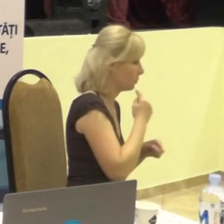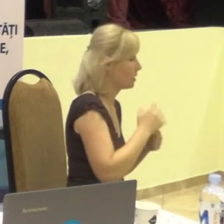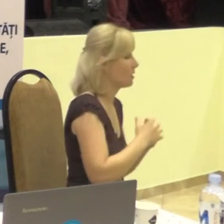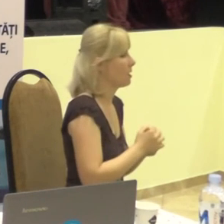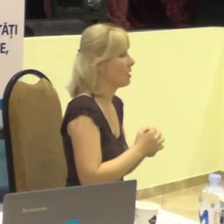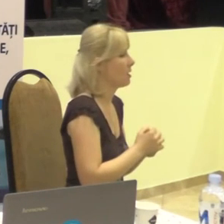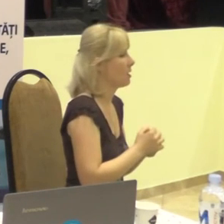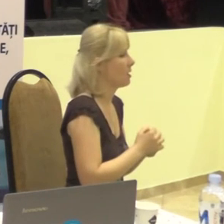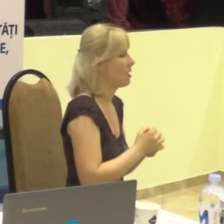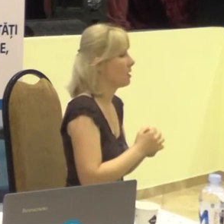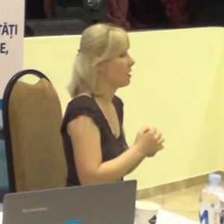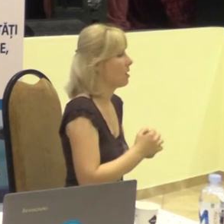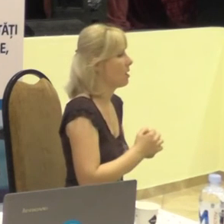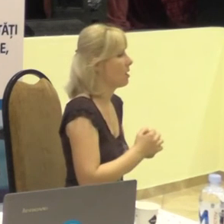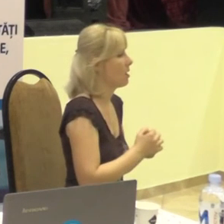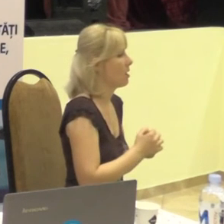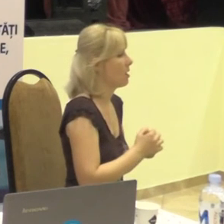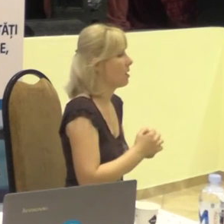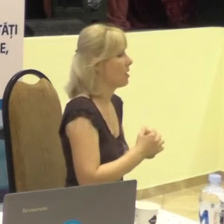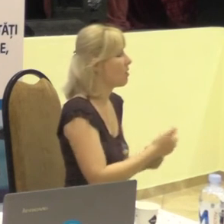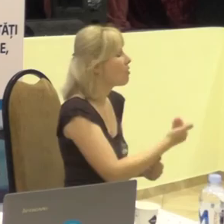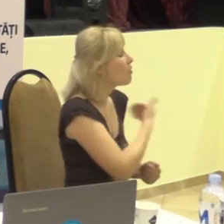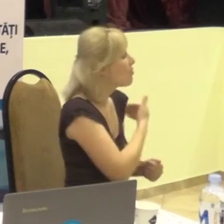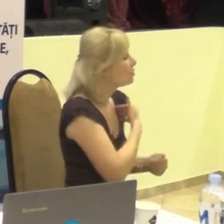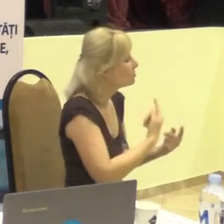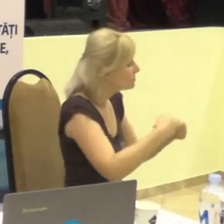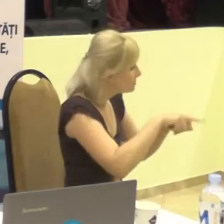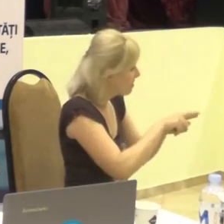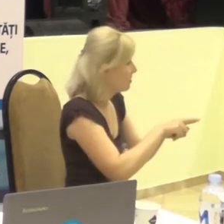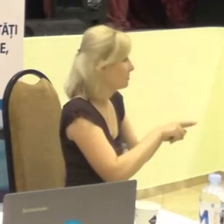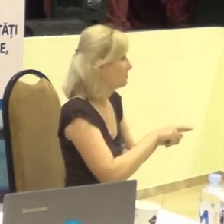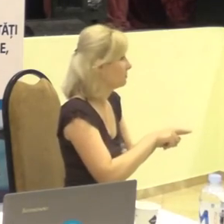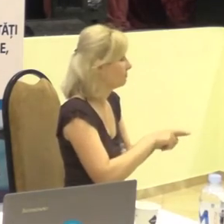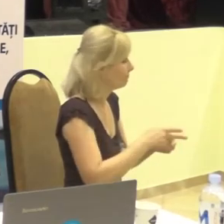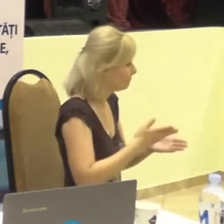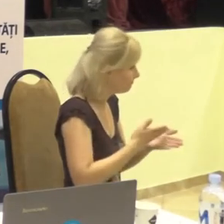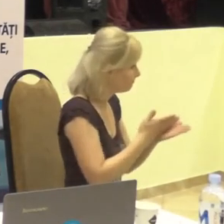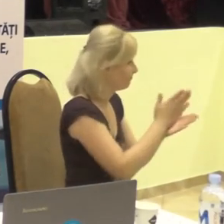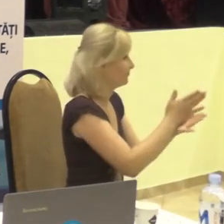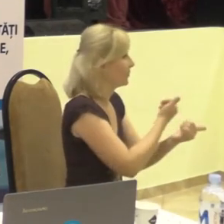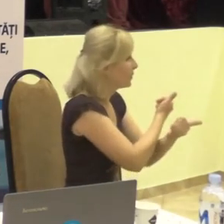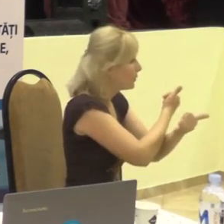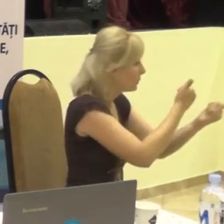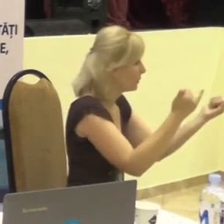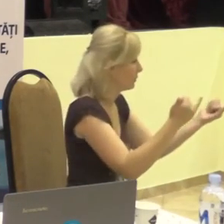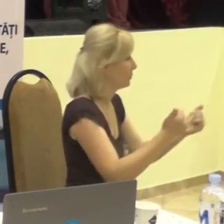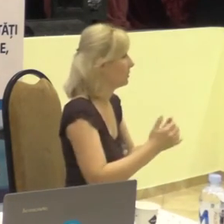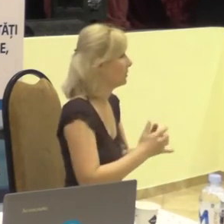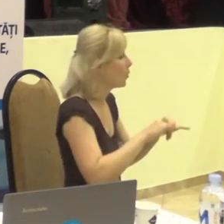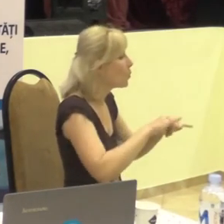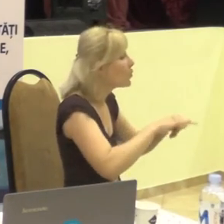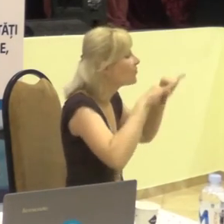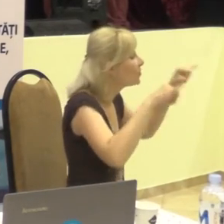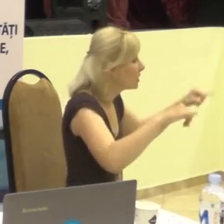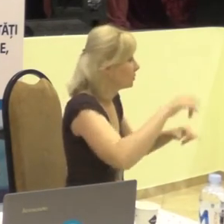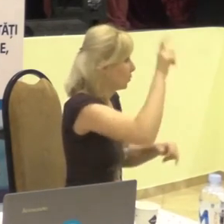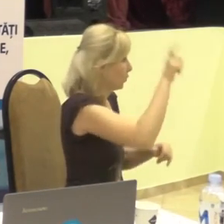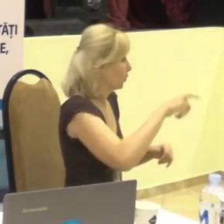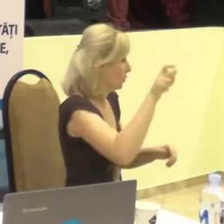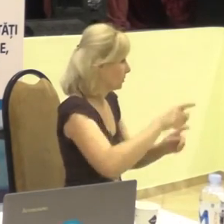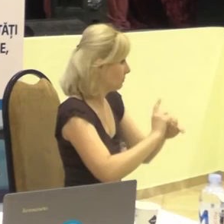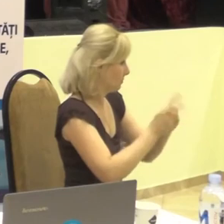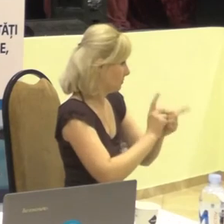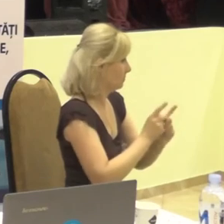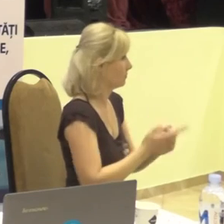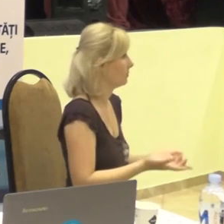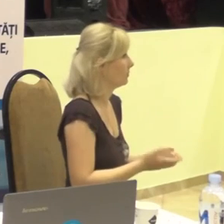pentru a extinde serviciul de translare în limbaj mimico